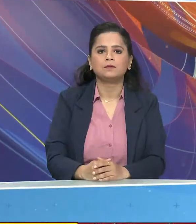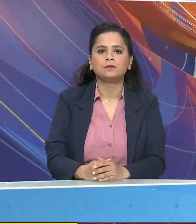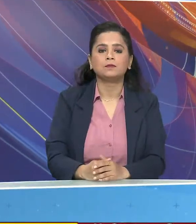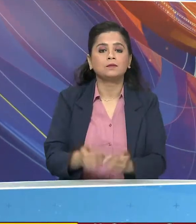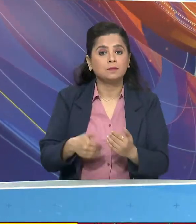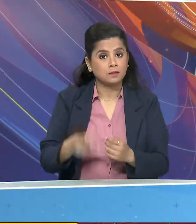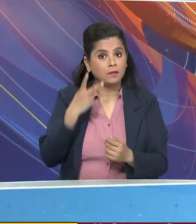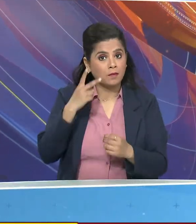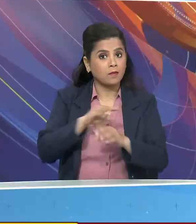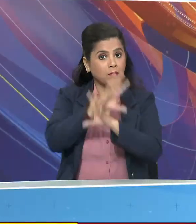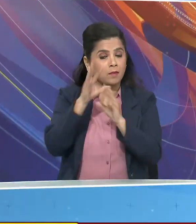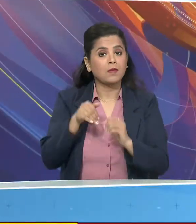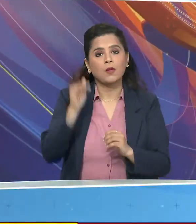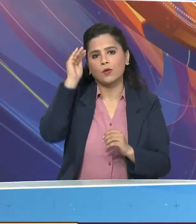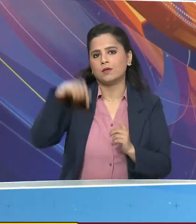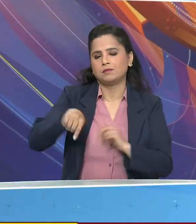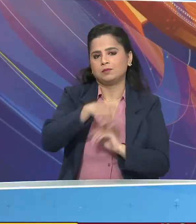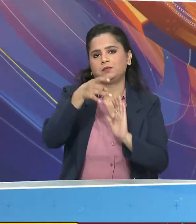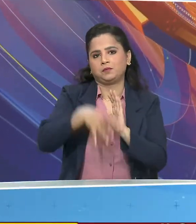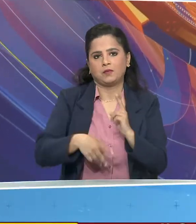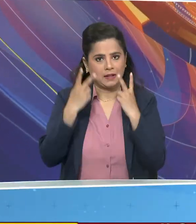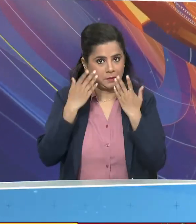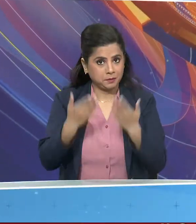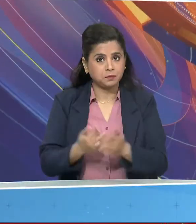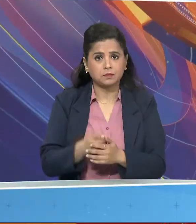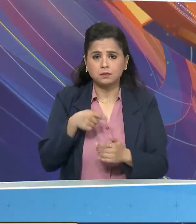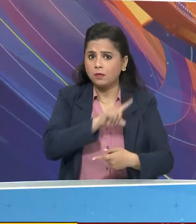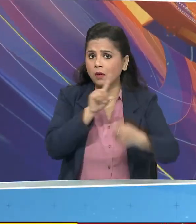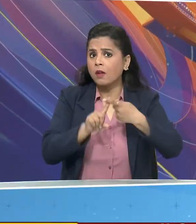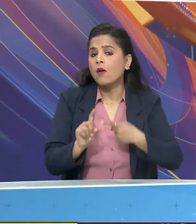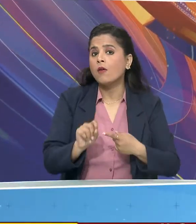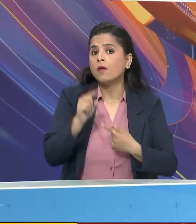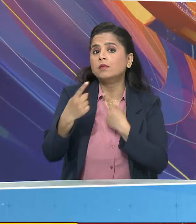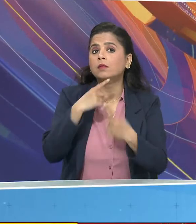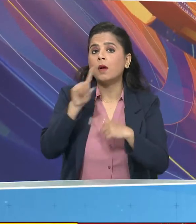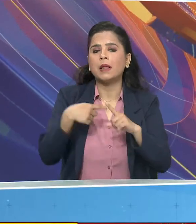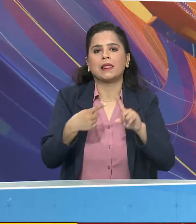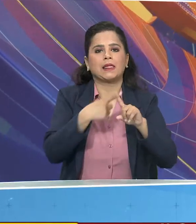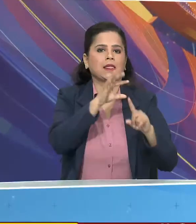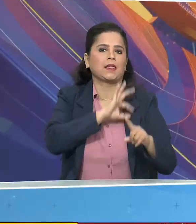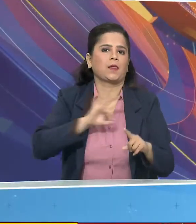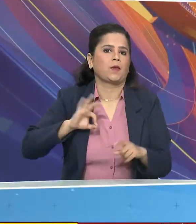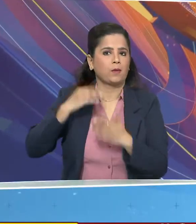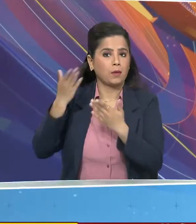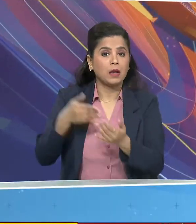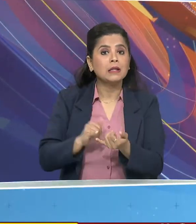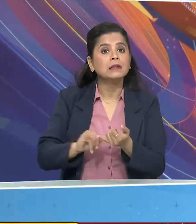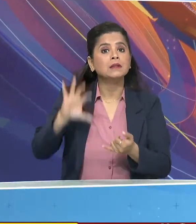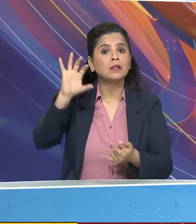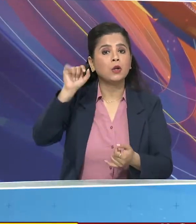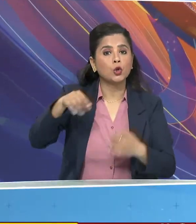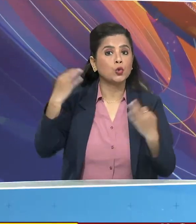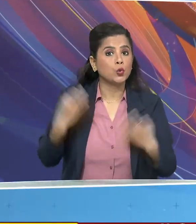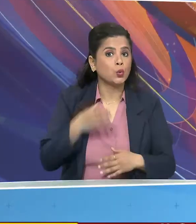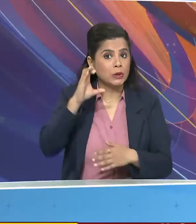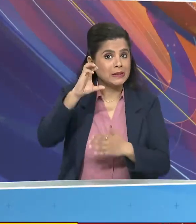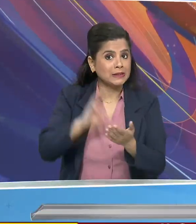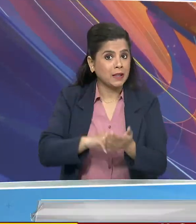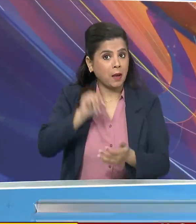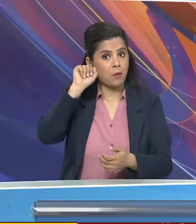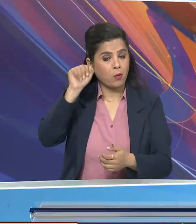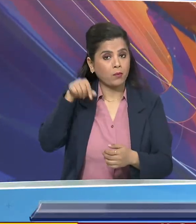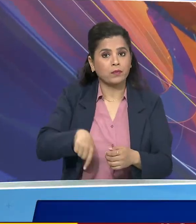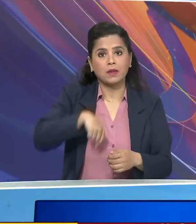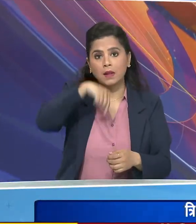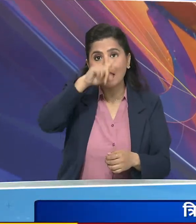और आईए अब जानने तेन सभी ख़बनों को विस्तार के साथ और सबसे पहले बात करते हैं तिपुरा की जहां राज्य के नए मुख्य मंत्री के तौर पर